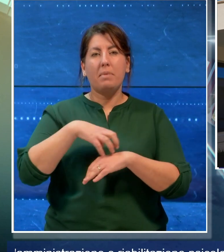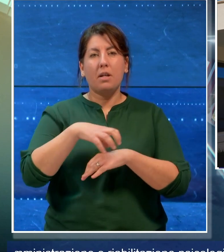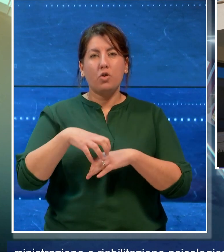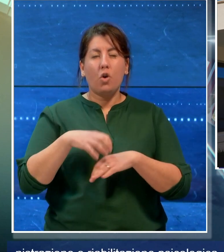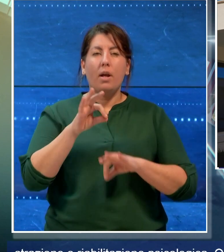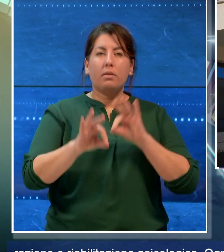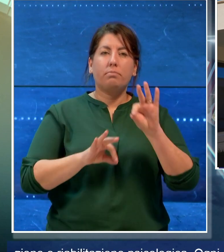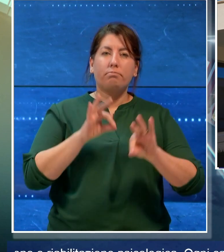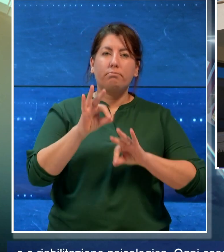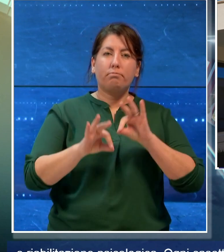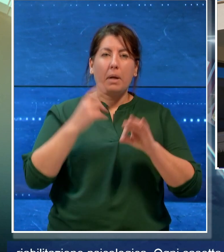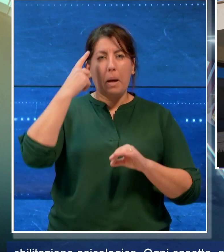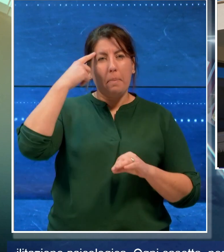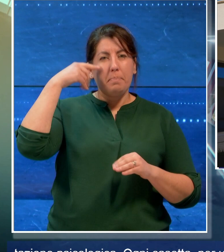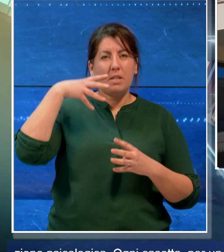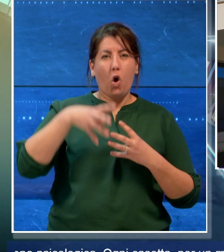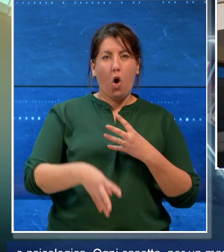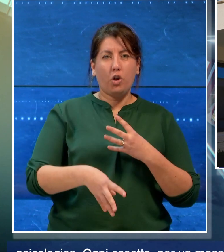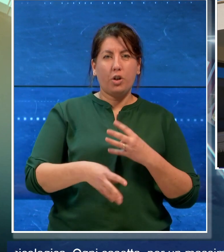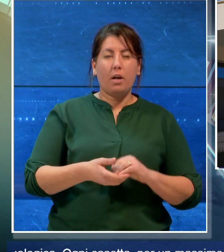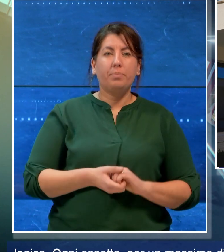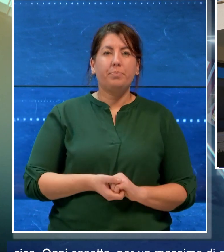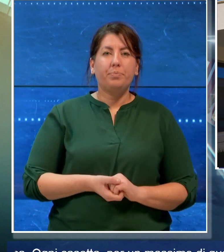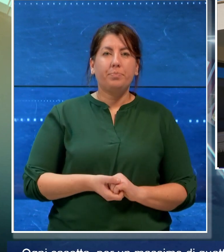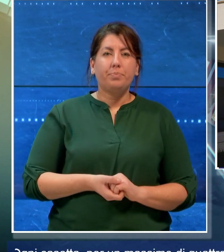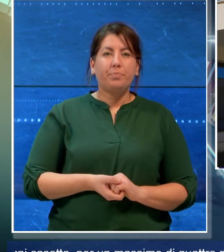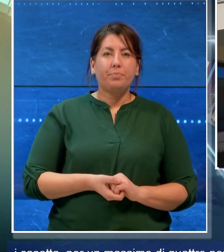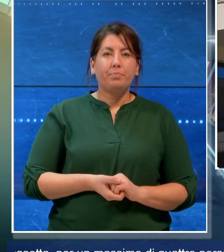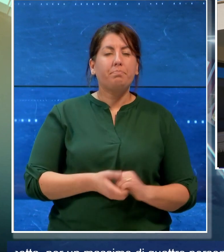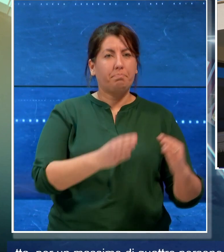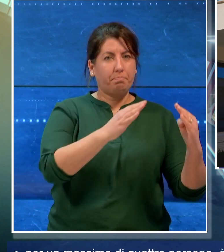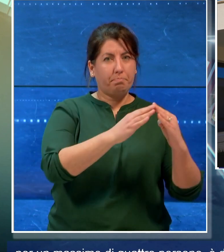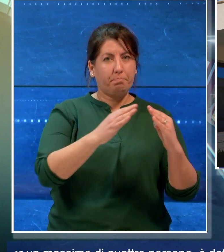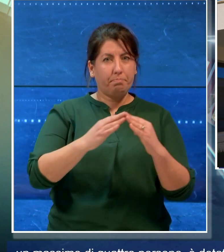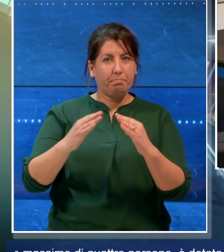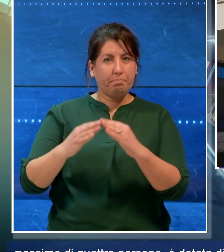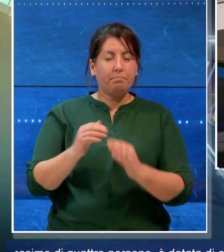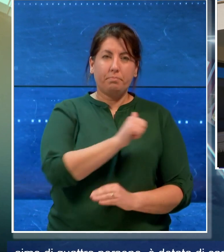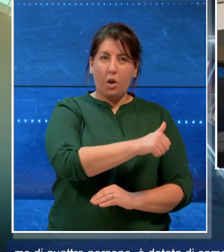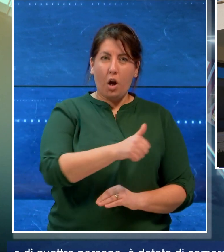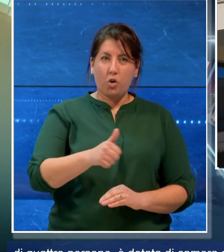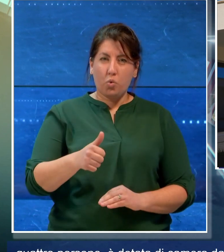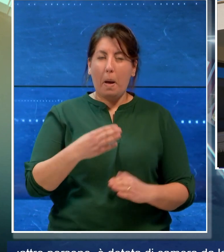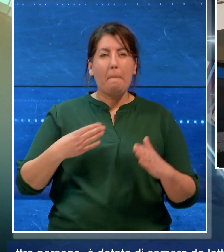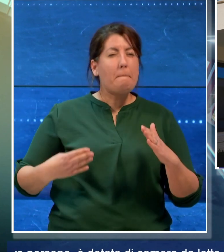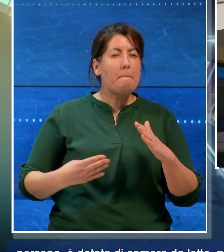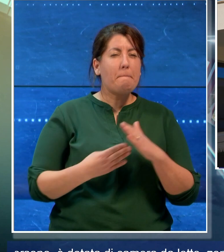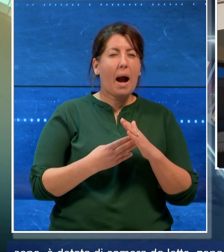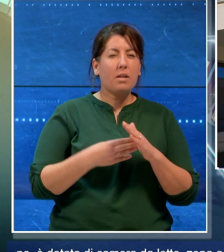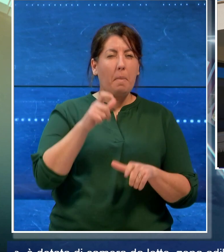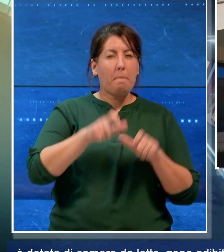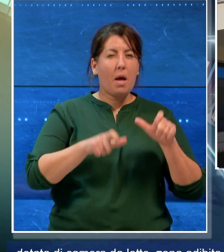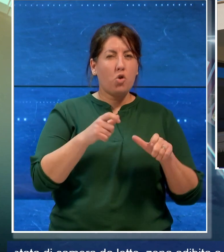riabilitazione psicologica. Ogni casetta per un massimo di 4